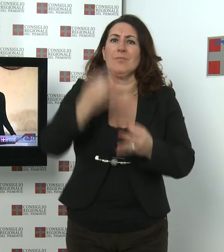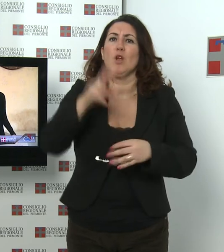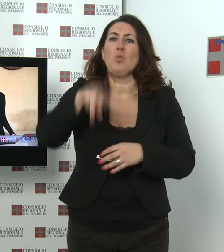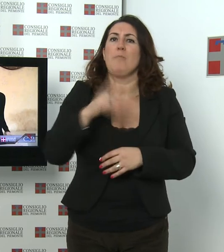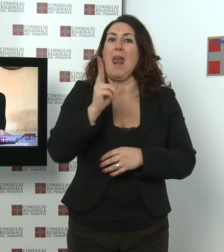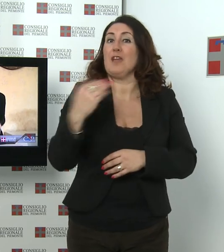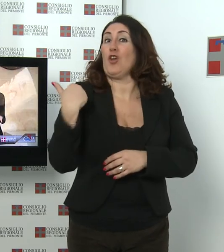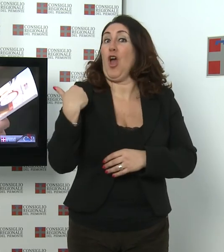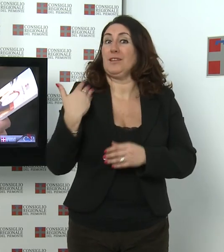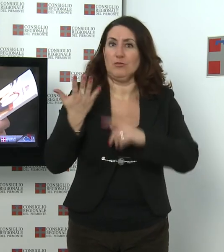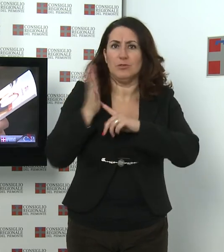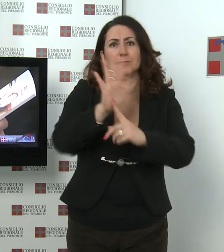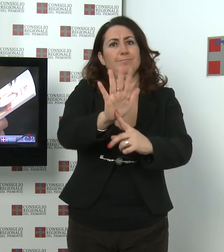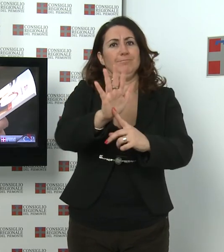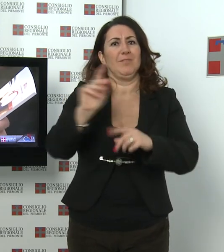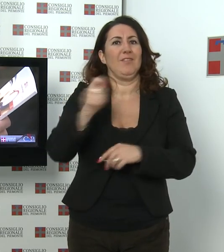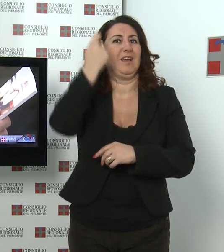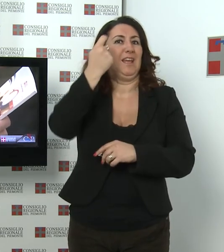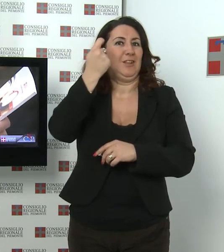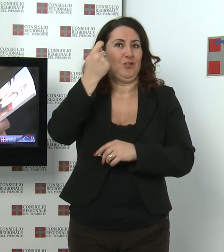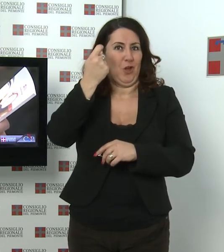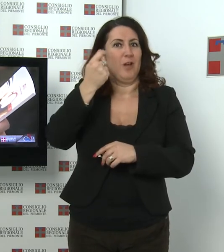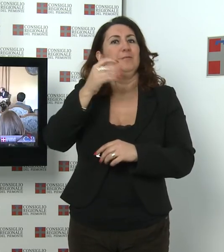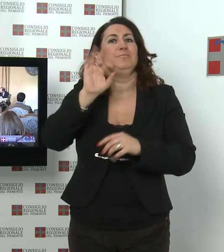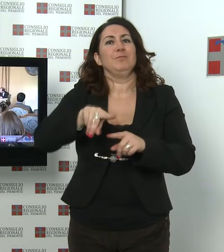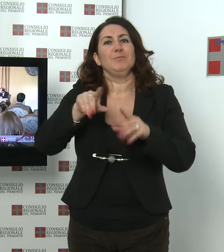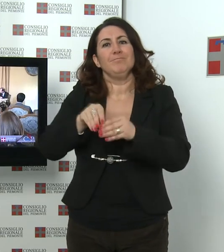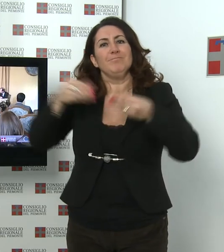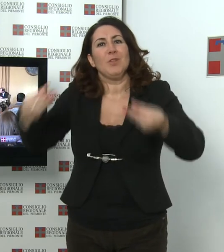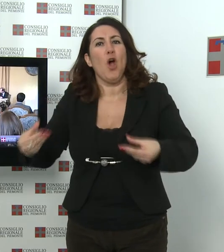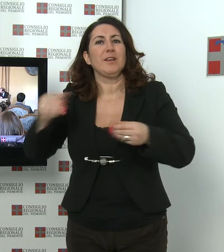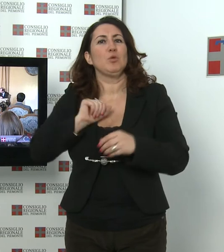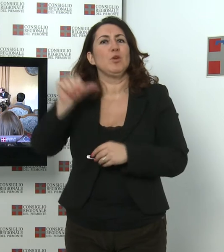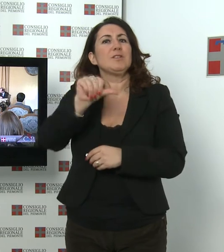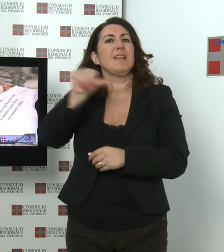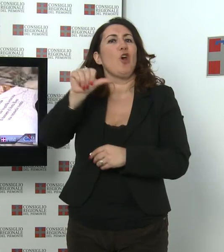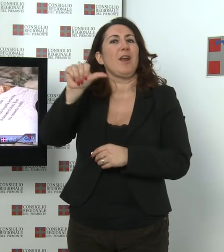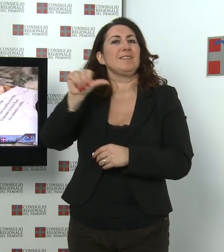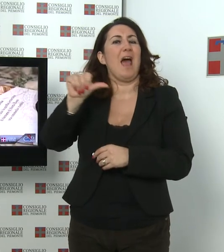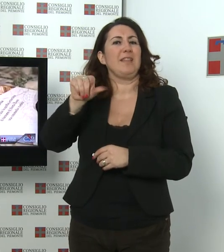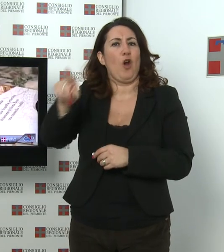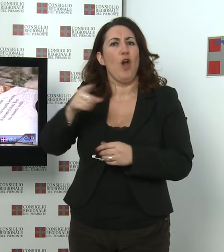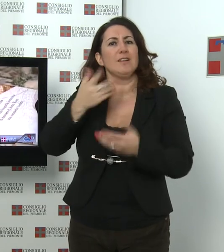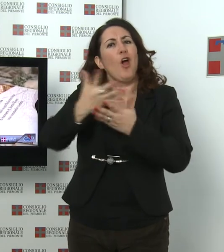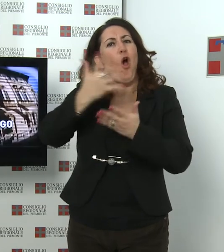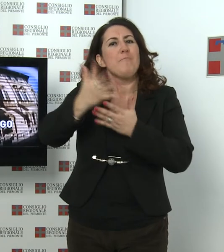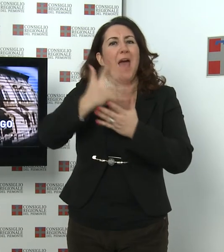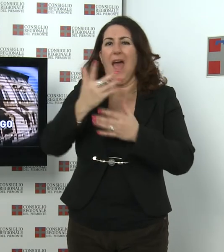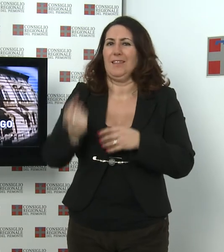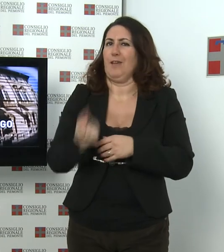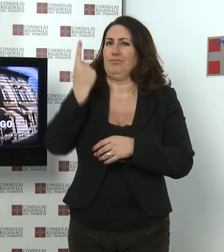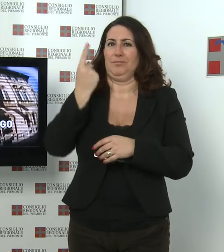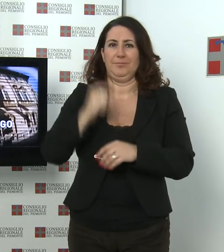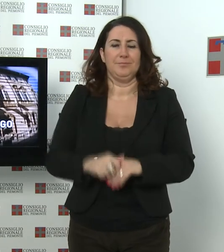di Chiara Tavella, contributo alla biografia letteraria di Santorre di Santa Rosa, una commedia inedita. Dal